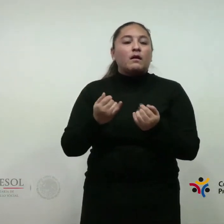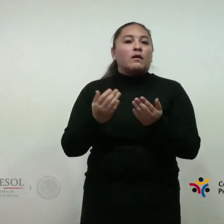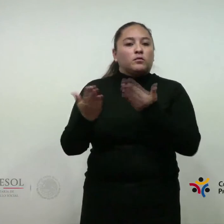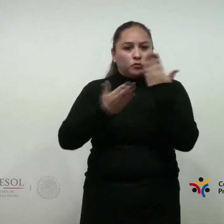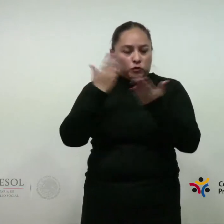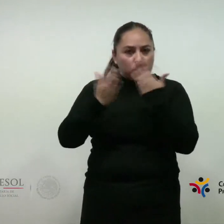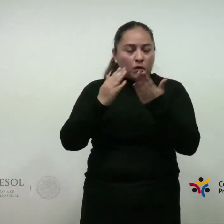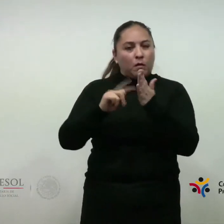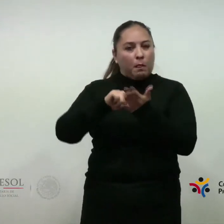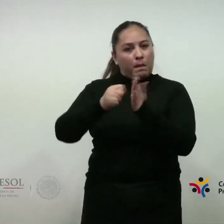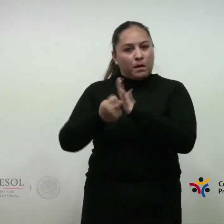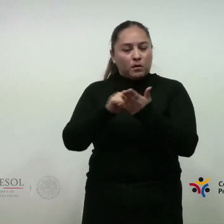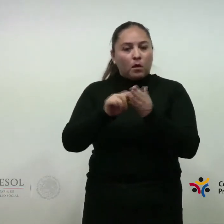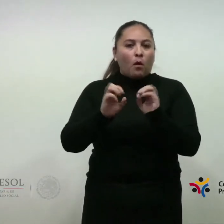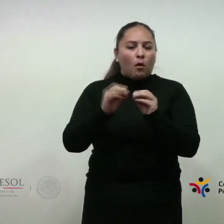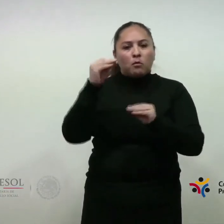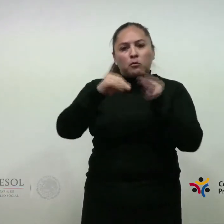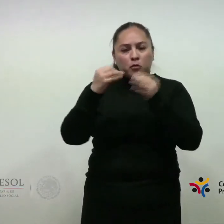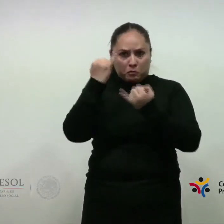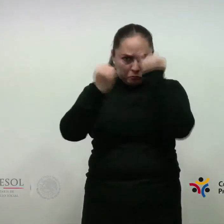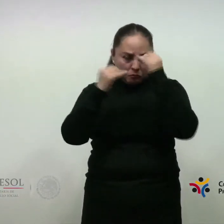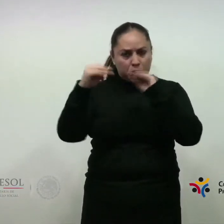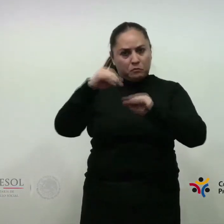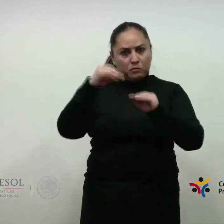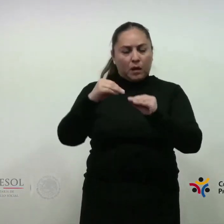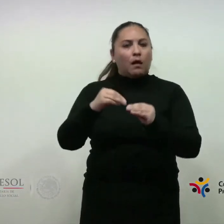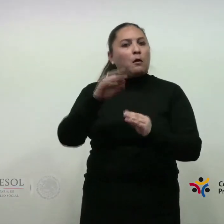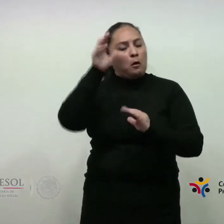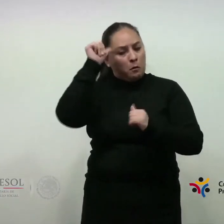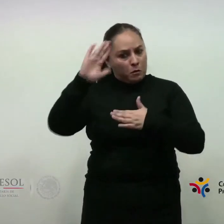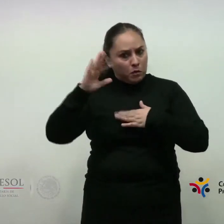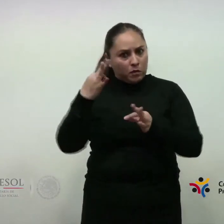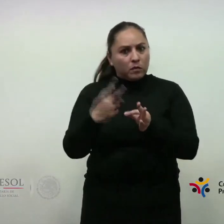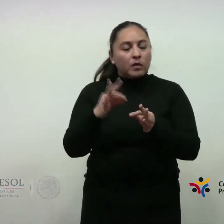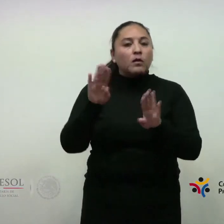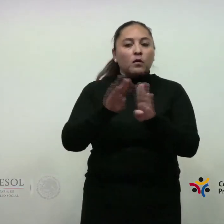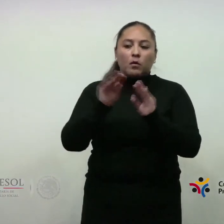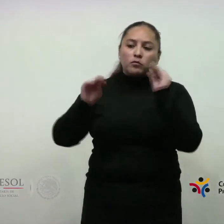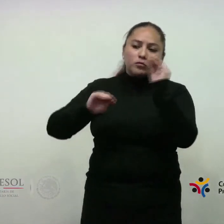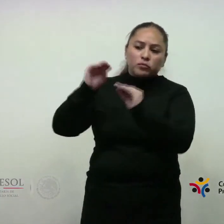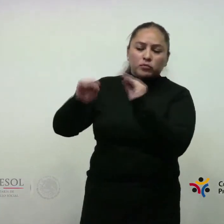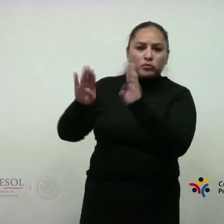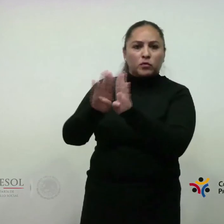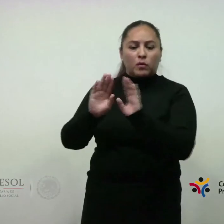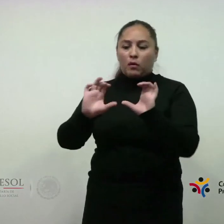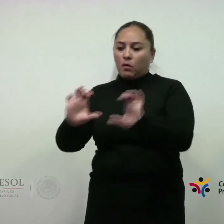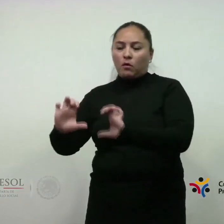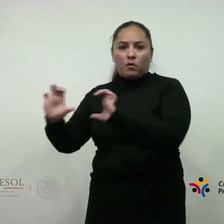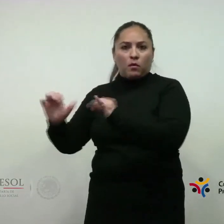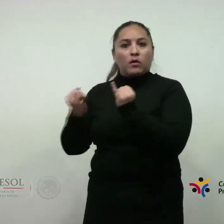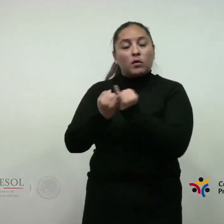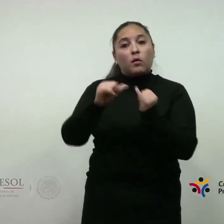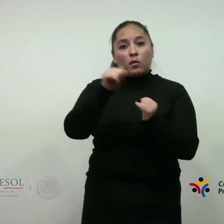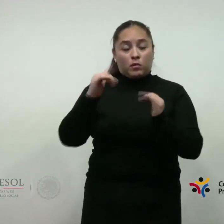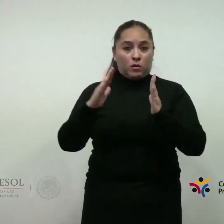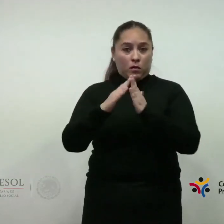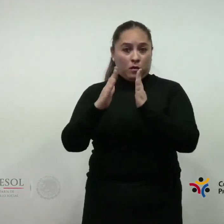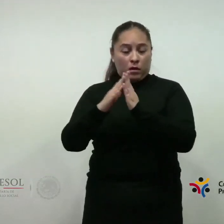técnico o proyecto ejecutivo. B. Comprometerse o entregar un programa de mantenimiento y conservación. B. Para las acciones de vivienda, cualquier